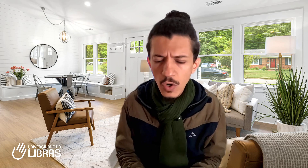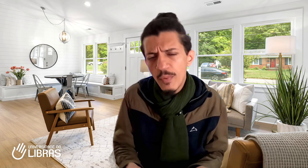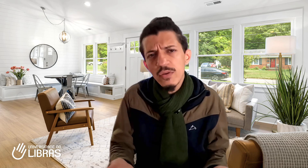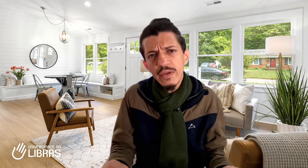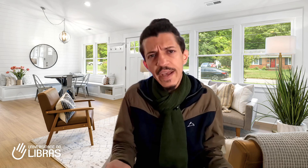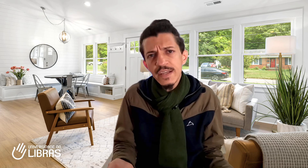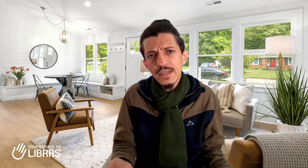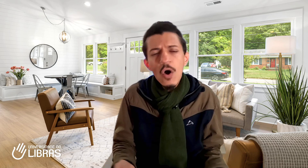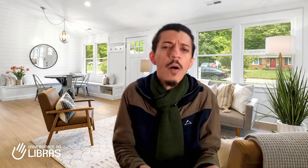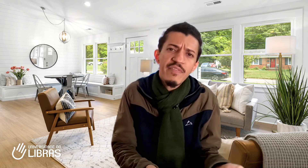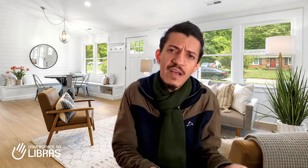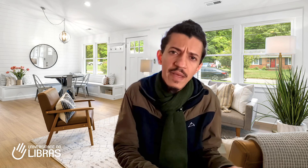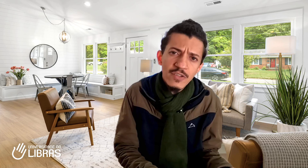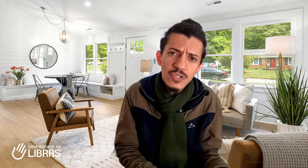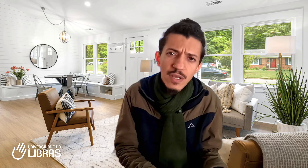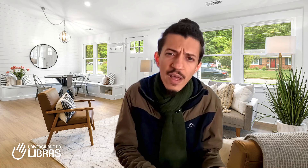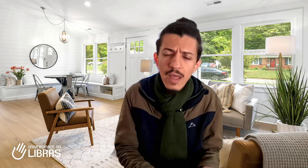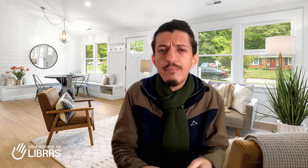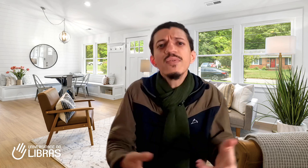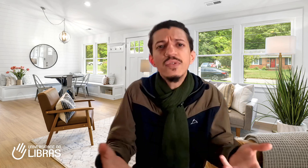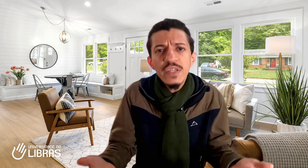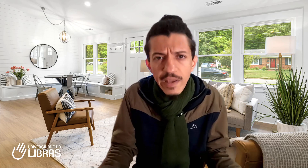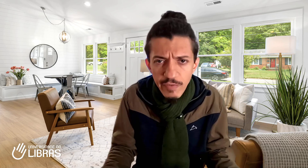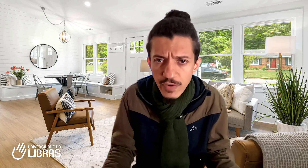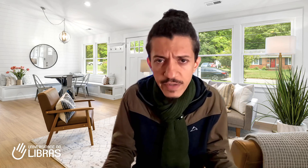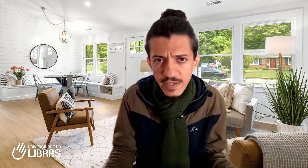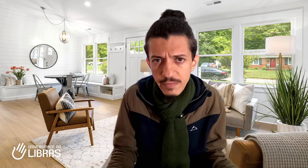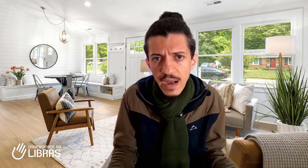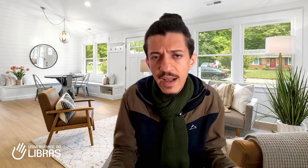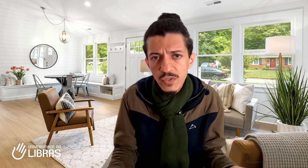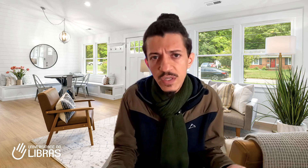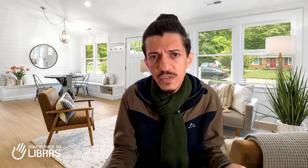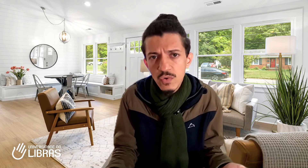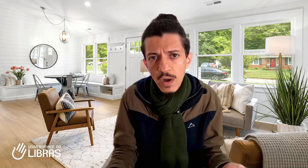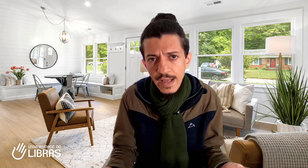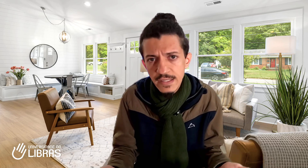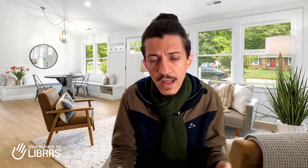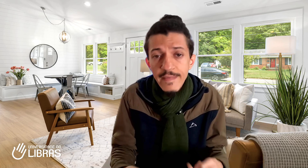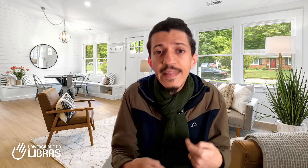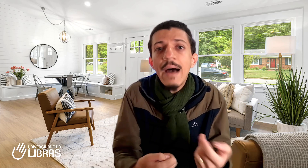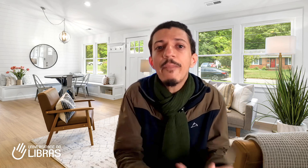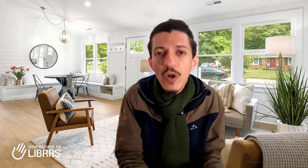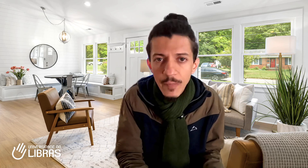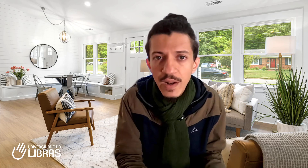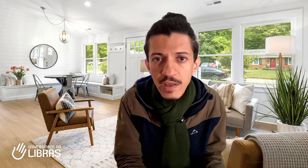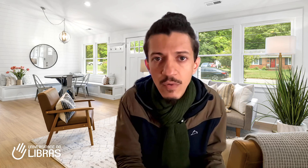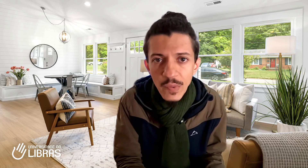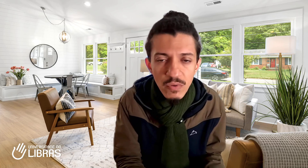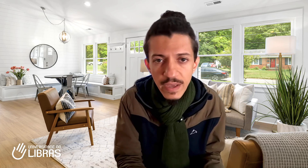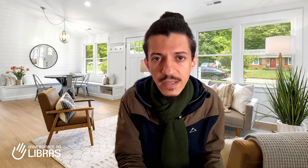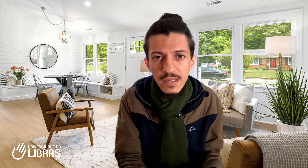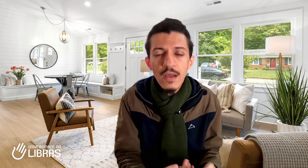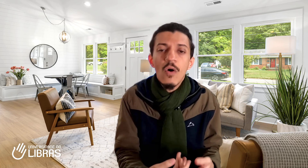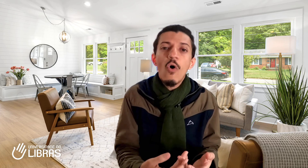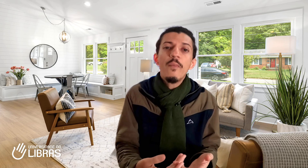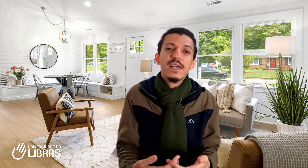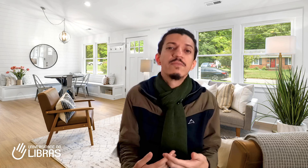português, obviamente, é impossível você fazer marcações visuais na própria língua portuguesa ou mesmo na